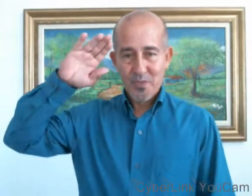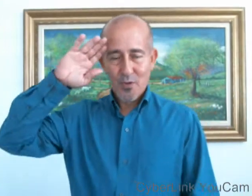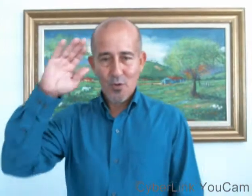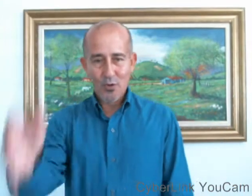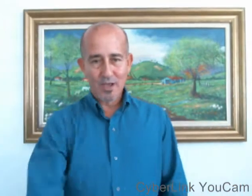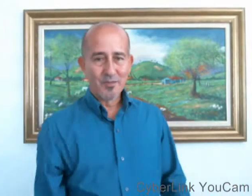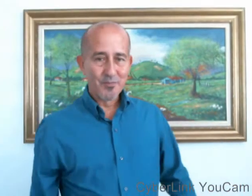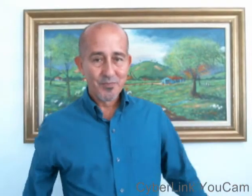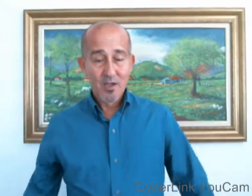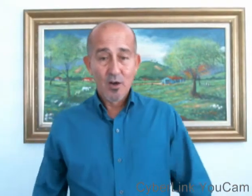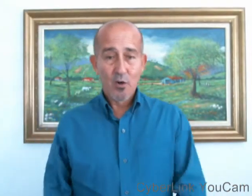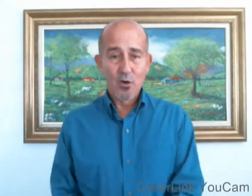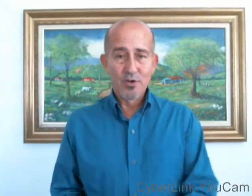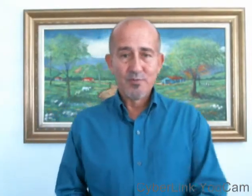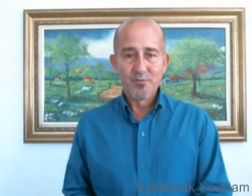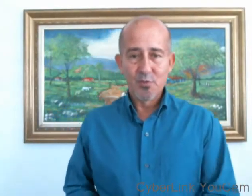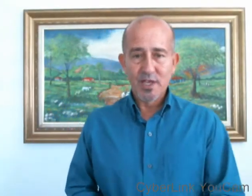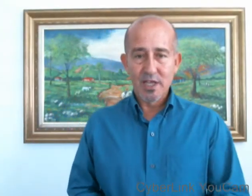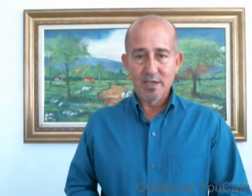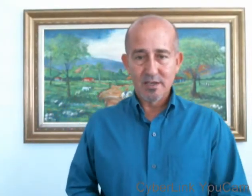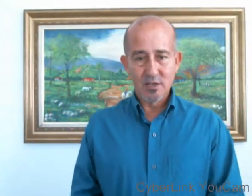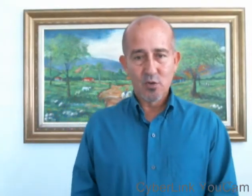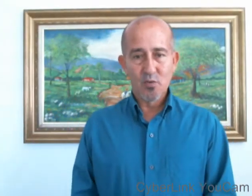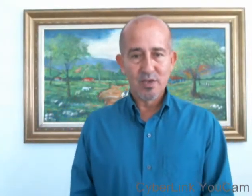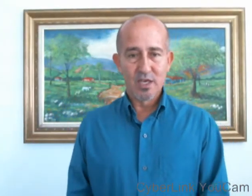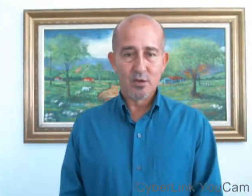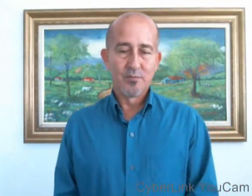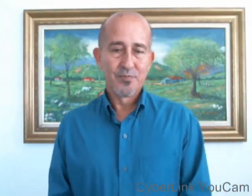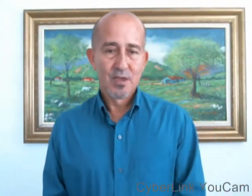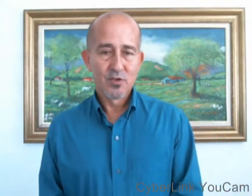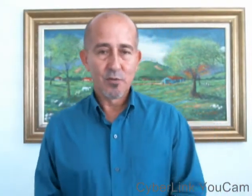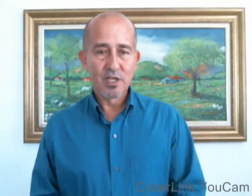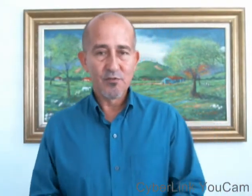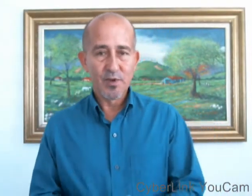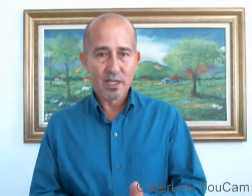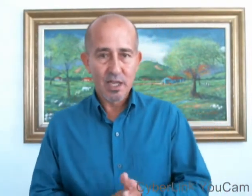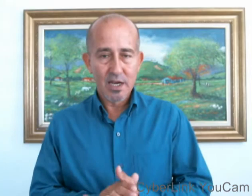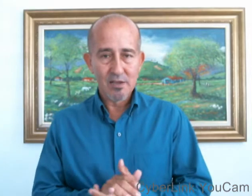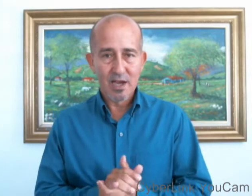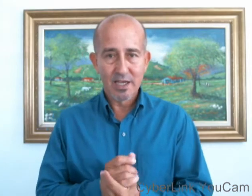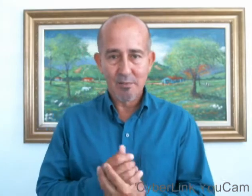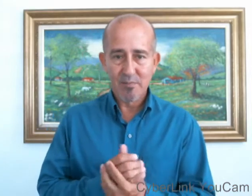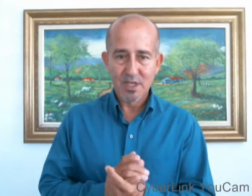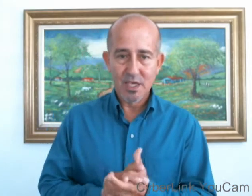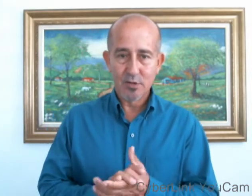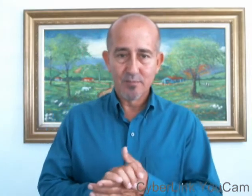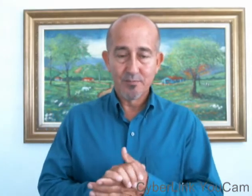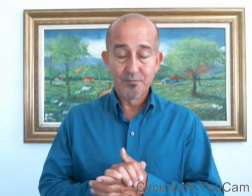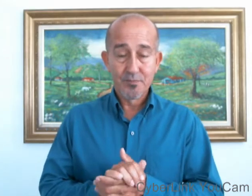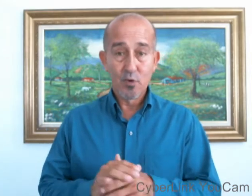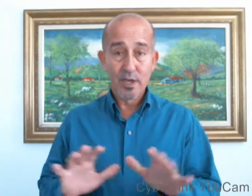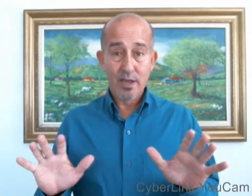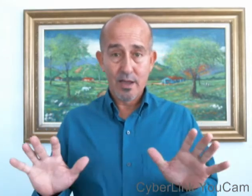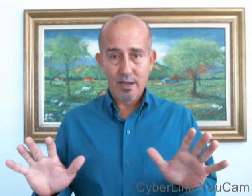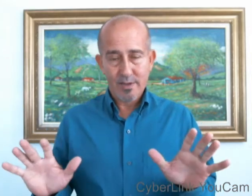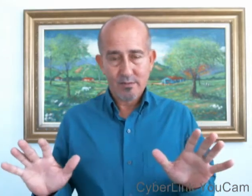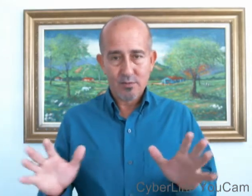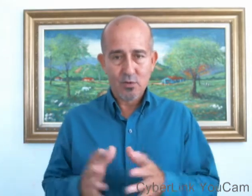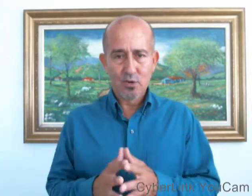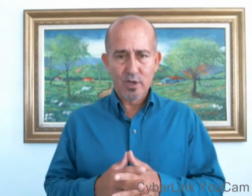Hola, hoy yo voy a estar haciendo un vídeo sobre diferentes animales que me pidieron. Voy a ver todos los